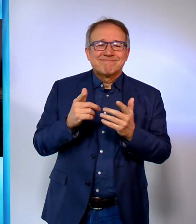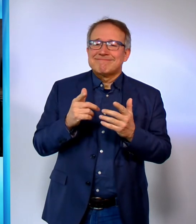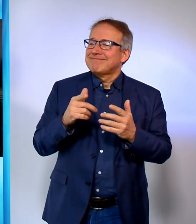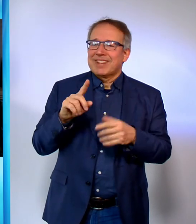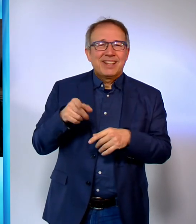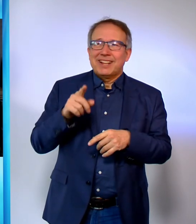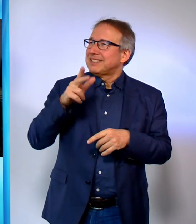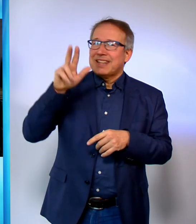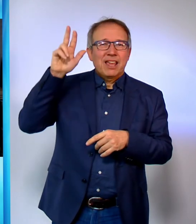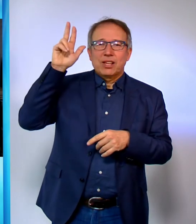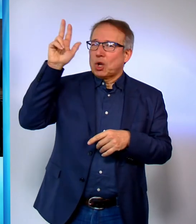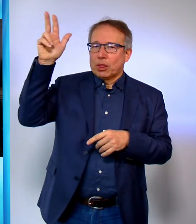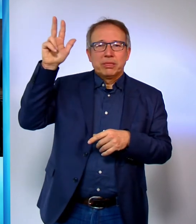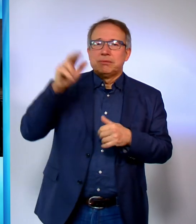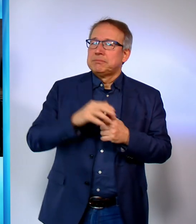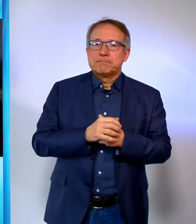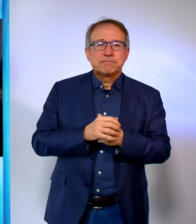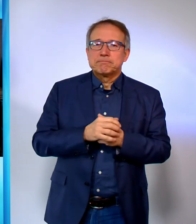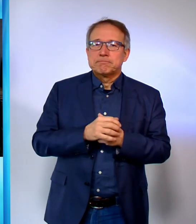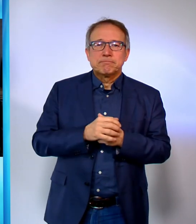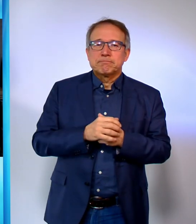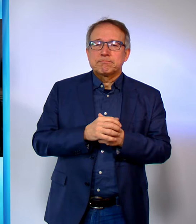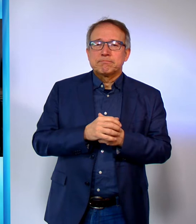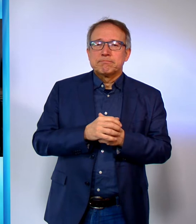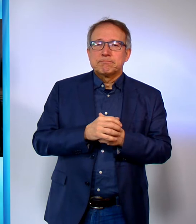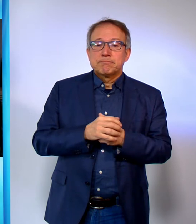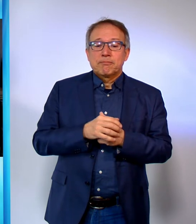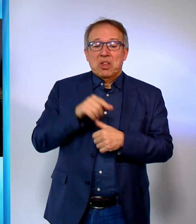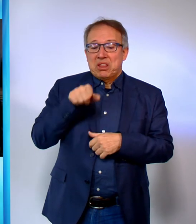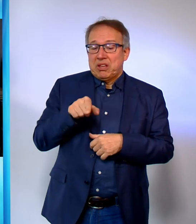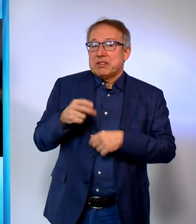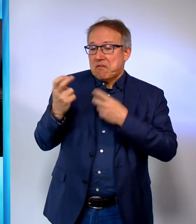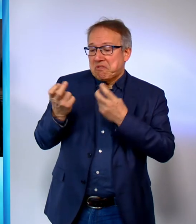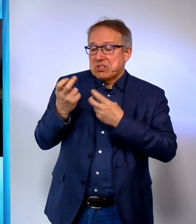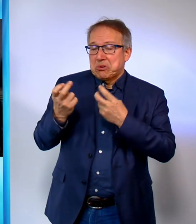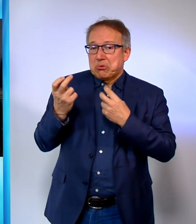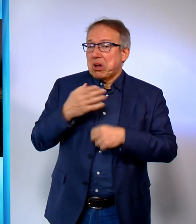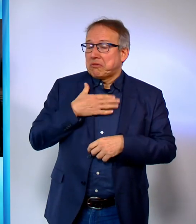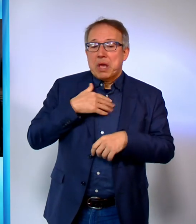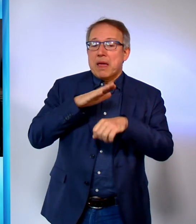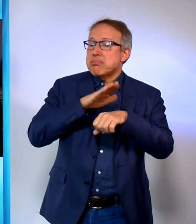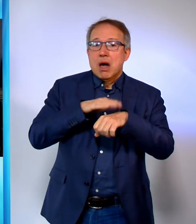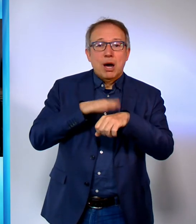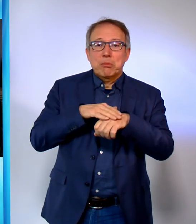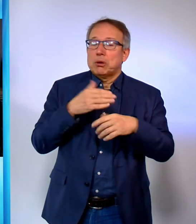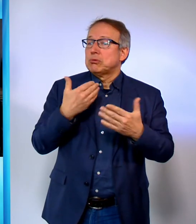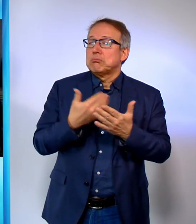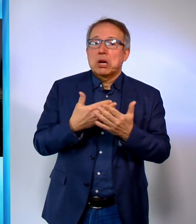einen Götzen, ein Machwerk unserer Hände und Hirne. Diese Versuchung hat viele Namen.